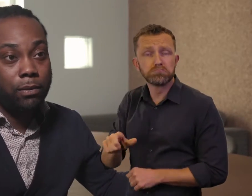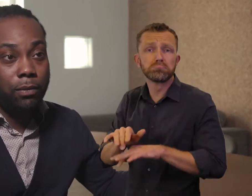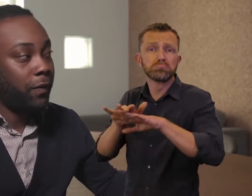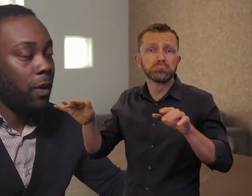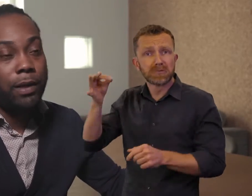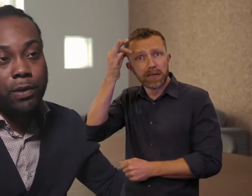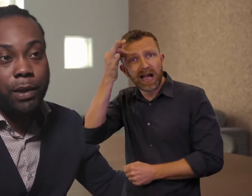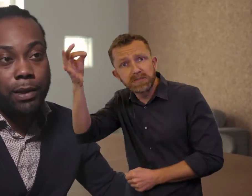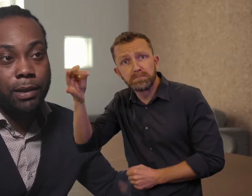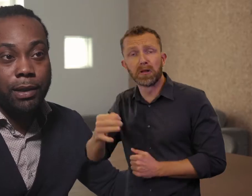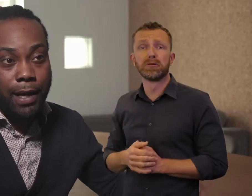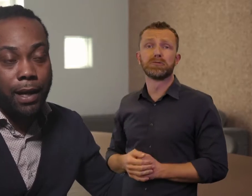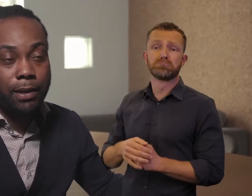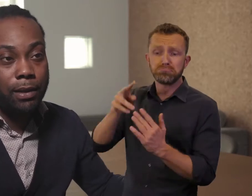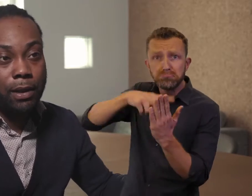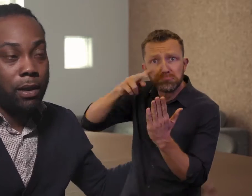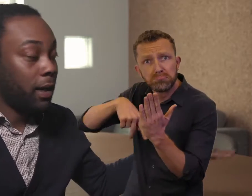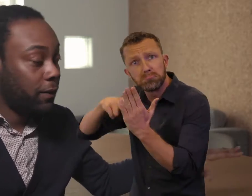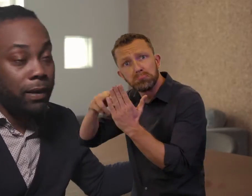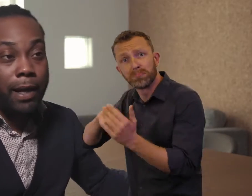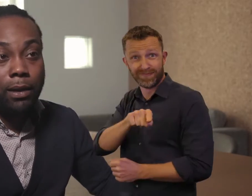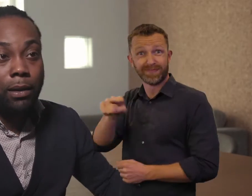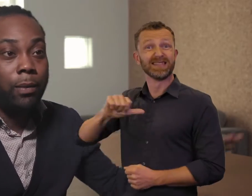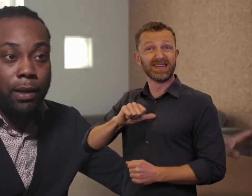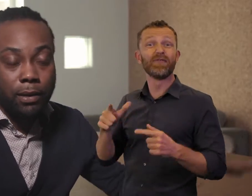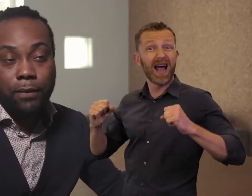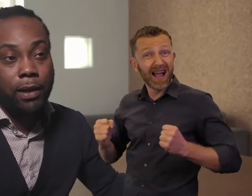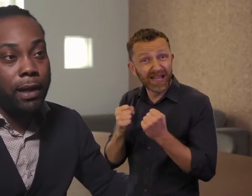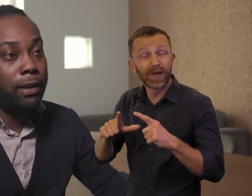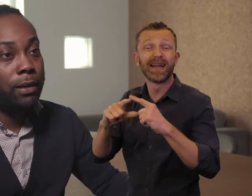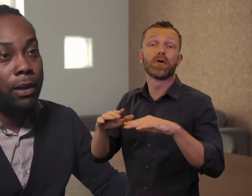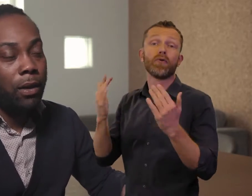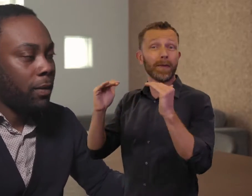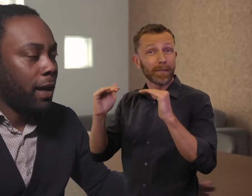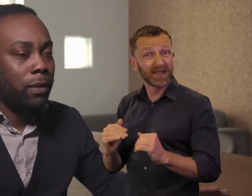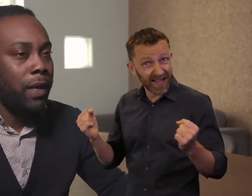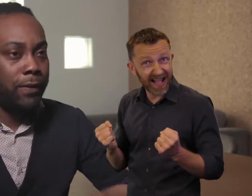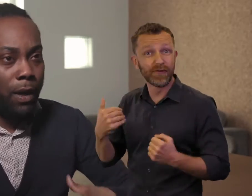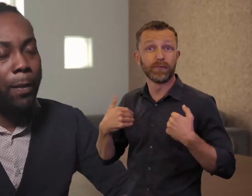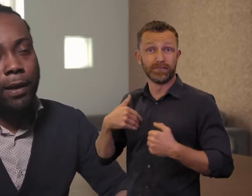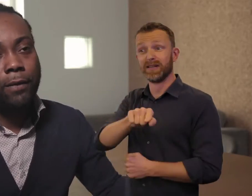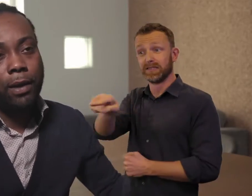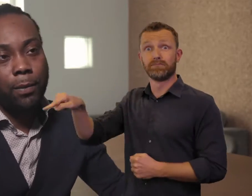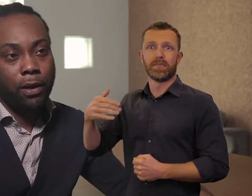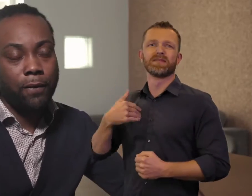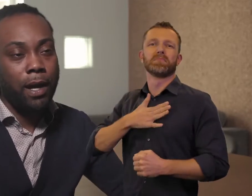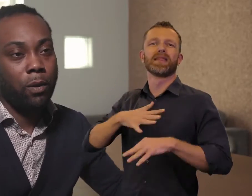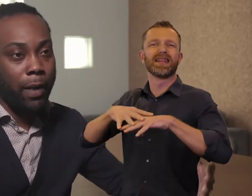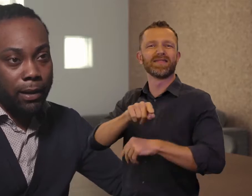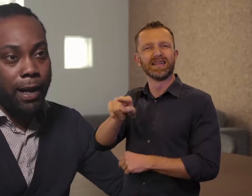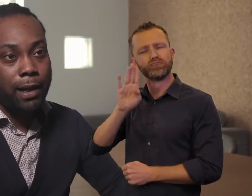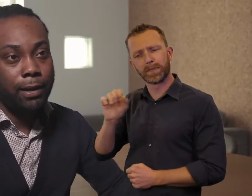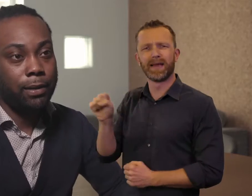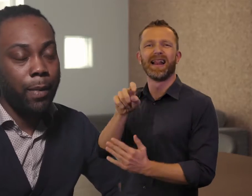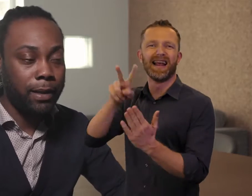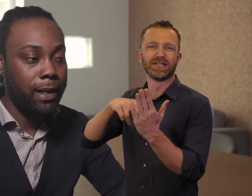vanuit hun expertise ideeën hadden. Actieve leden, minder actieve leden. Gewoon eigenlijk mensen vanuit mijn netwerk heb ik gevraagd